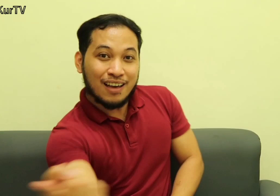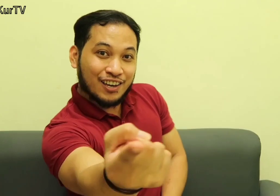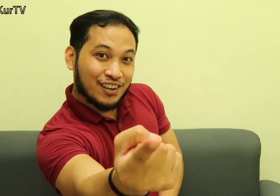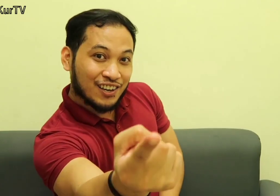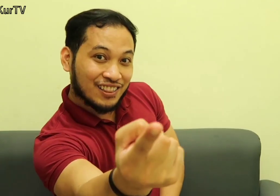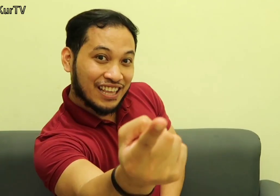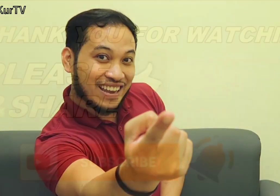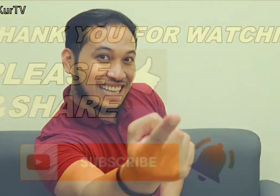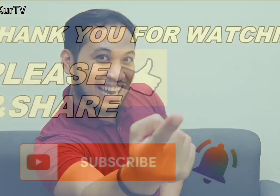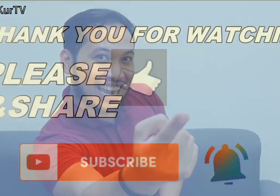TV natin